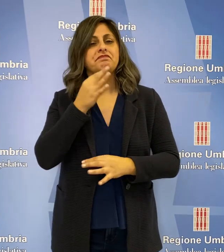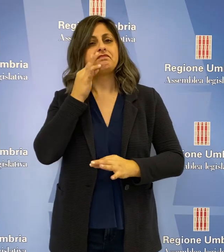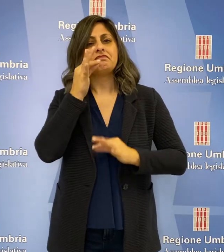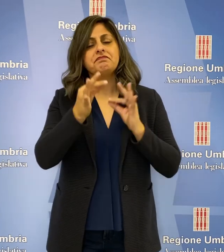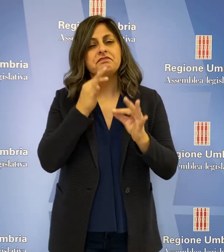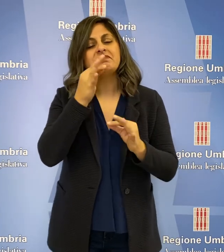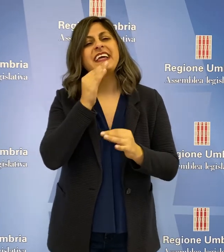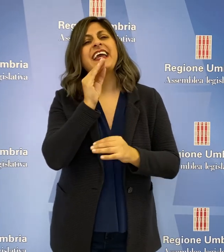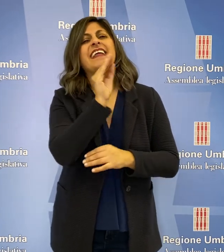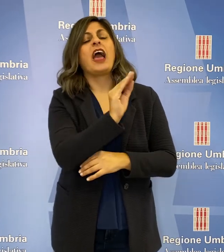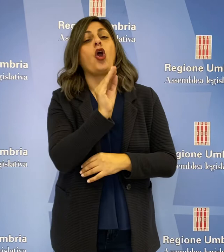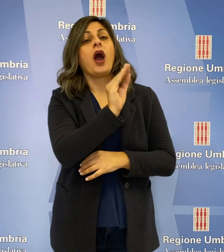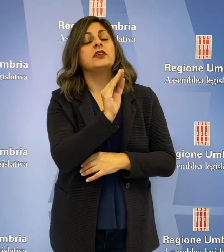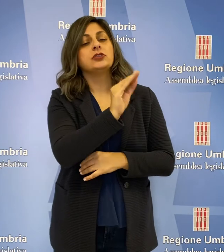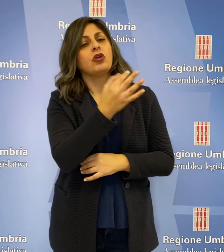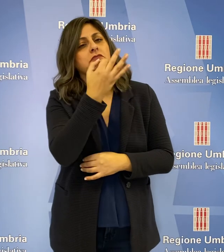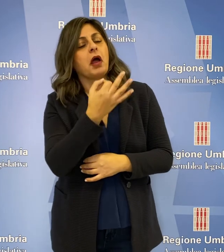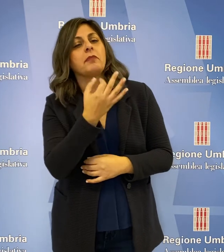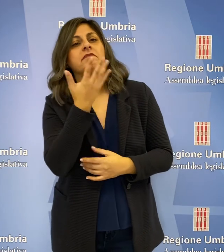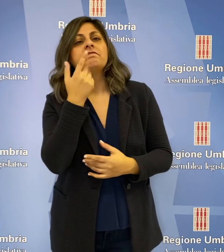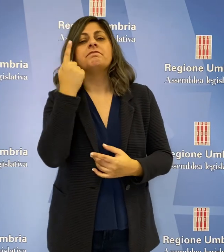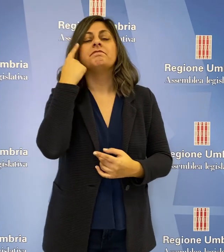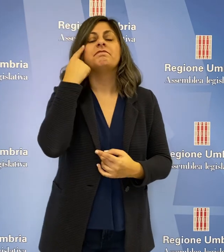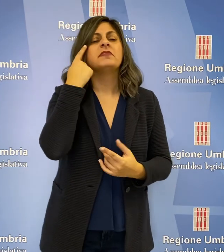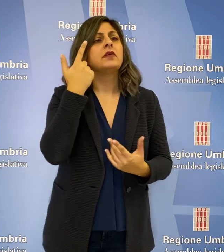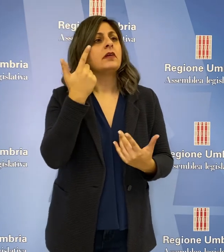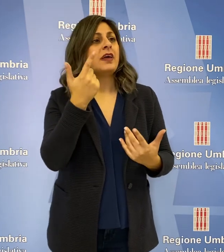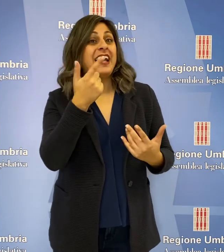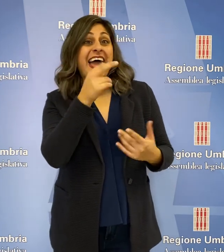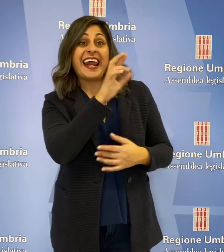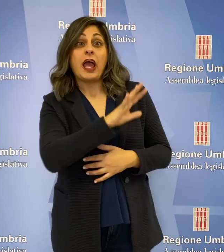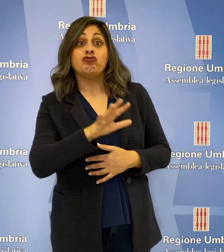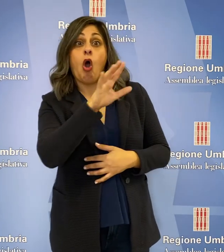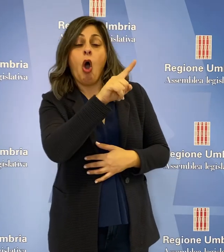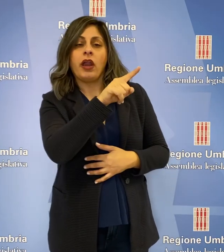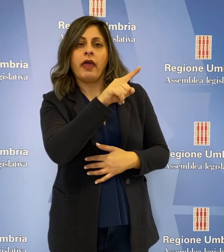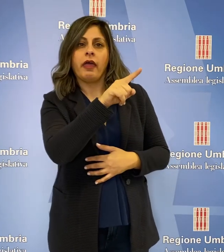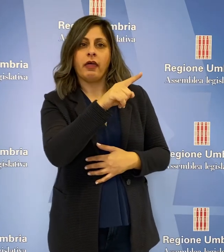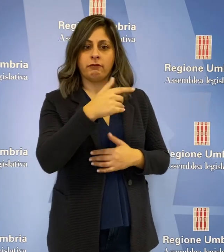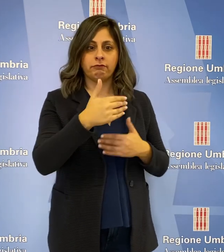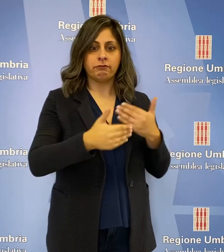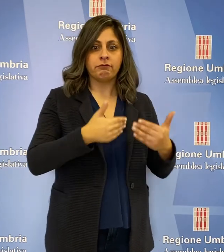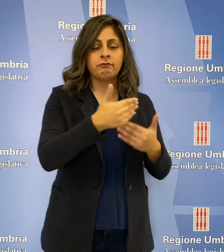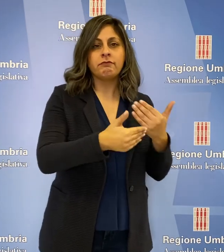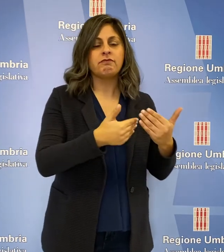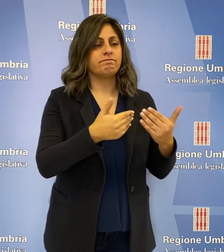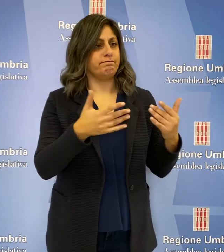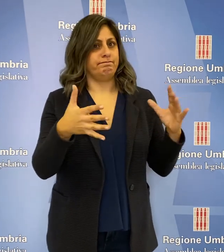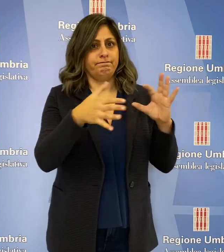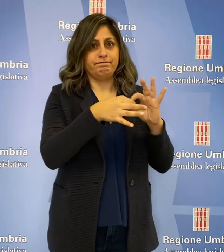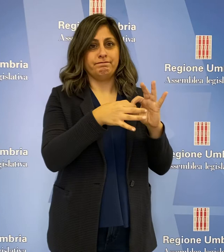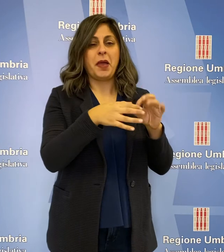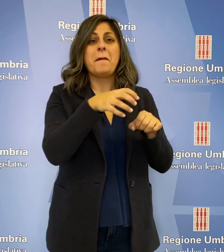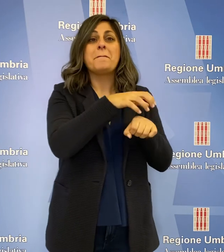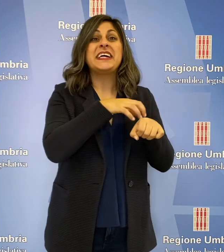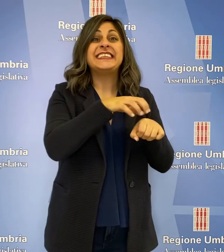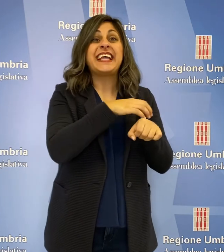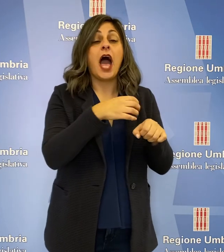hanno illustrato l'interrogazione con cui chiedono quali azioni la Regione intende intraprendere in sinergia con il